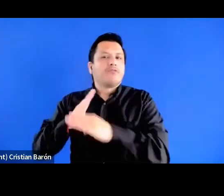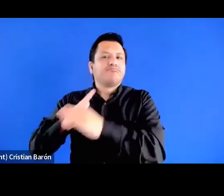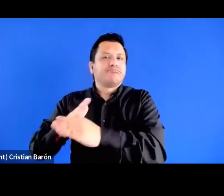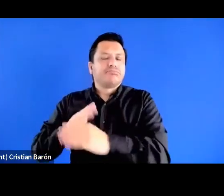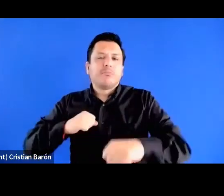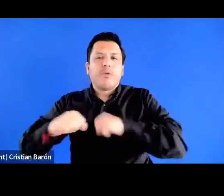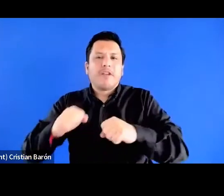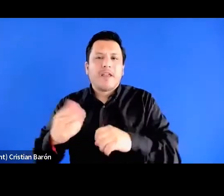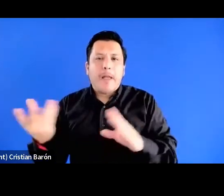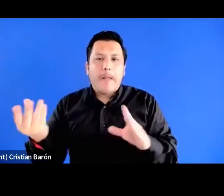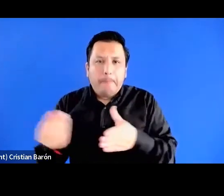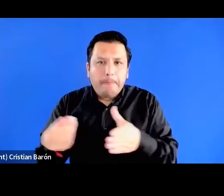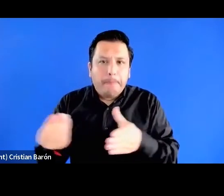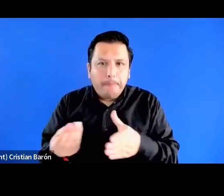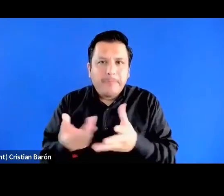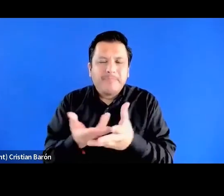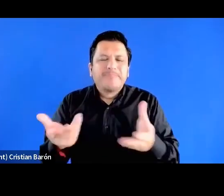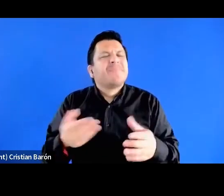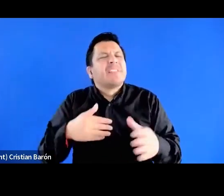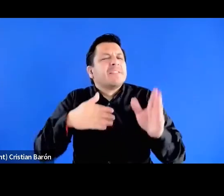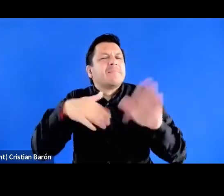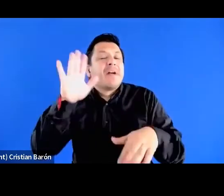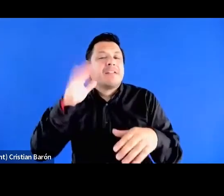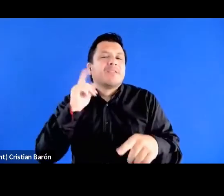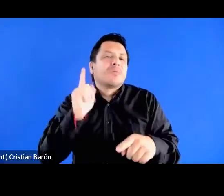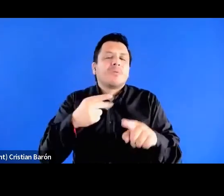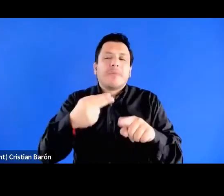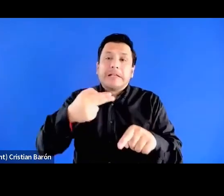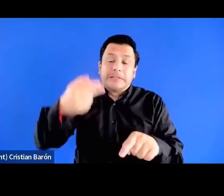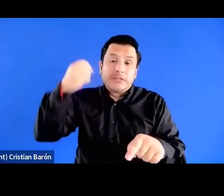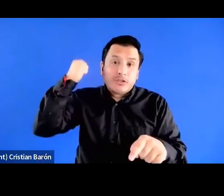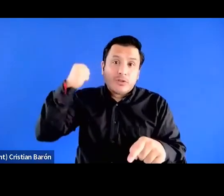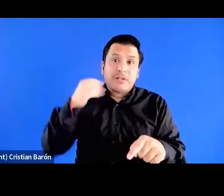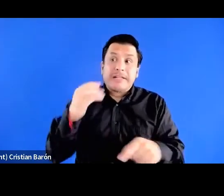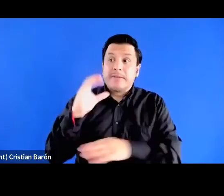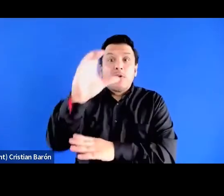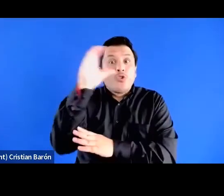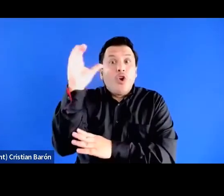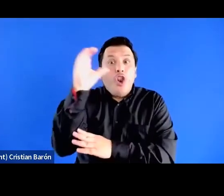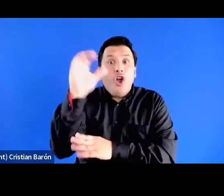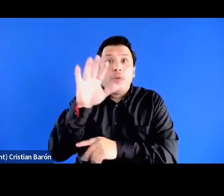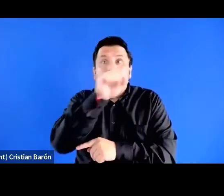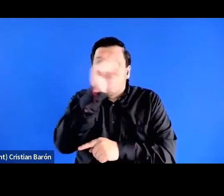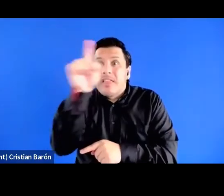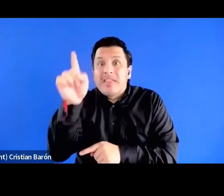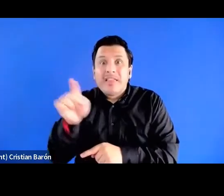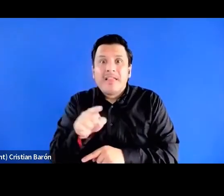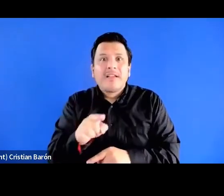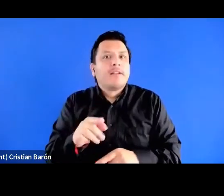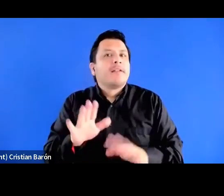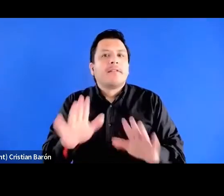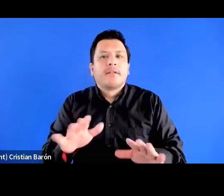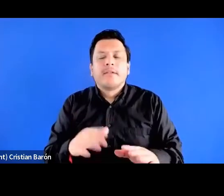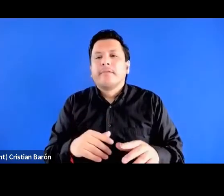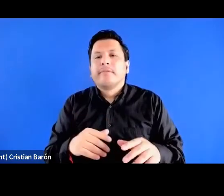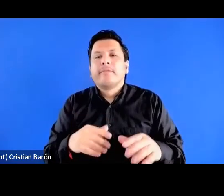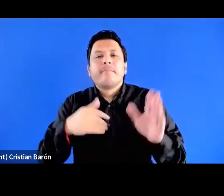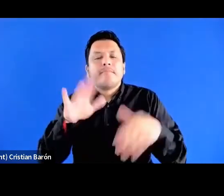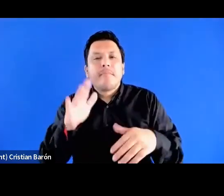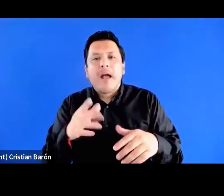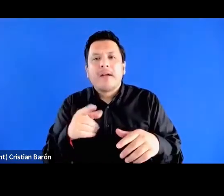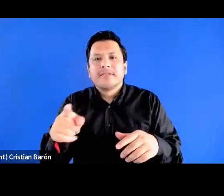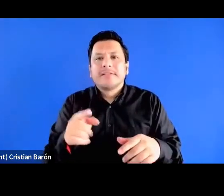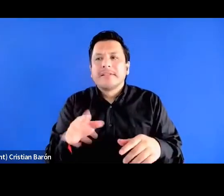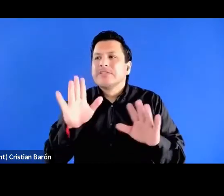máxime teniendo en cuenta que por razones históricas la geografía colombiana ha estado desde sus inicios fuertemente